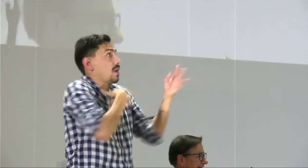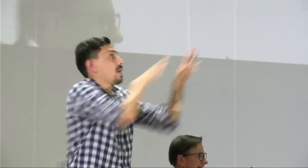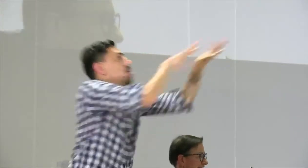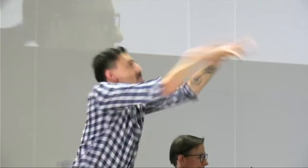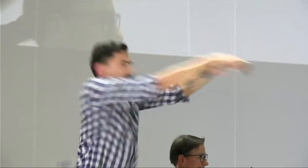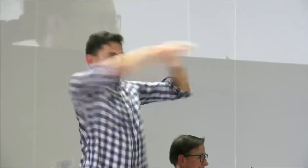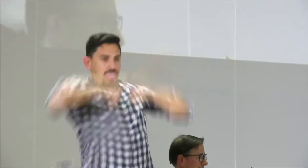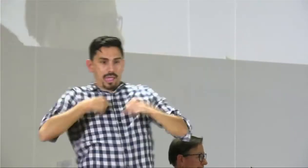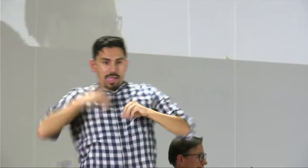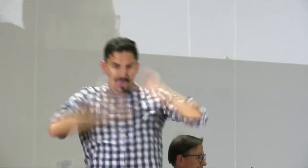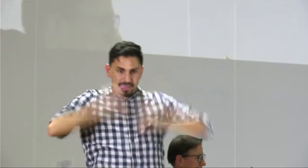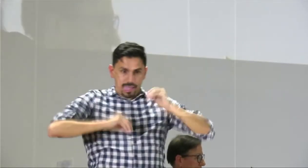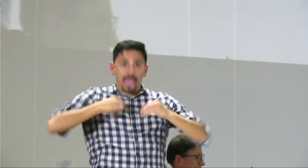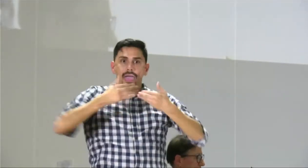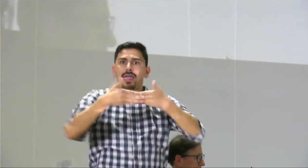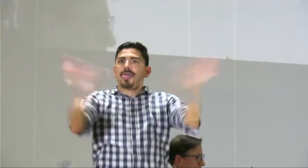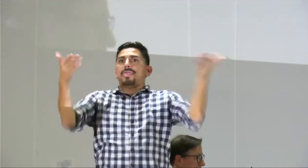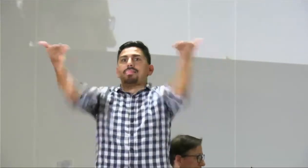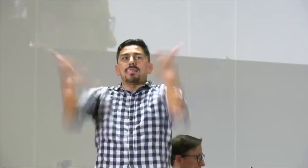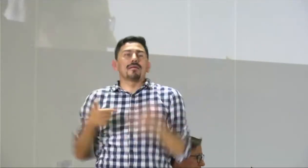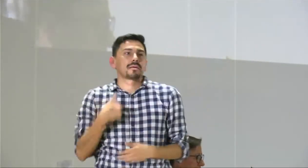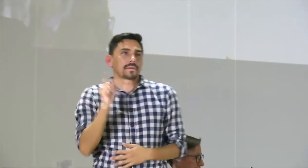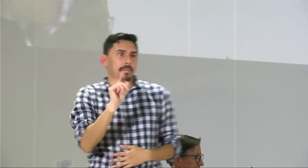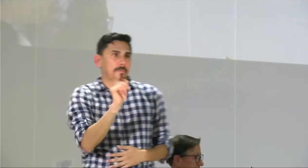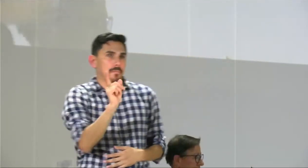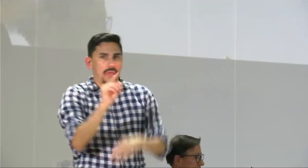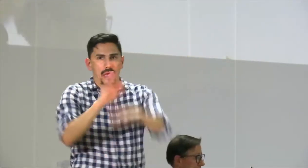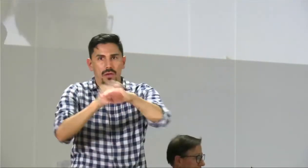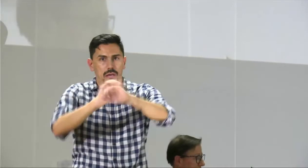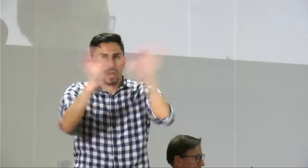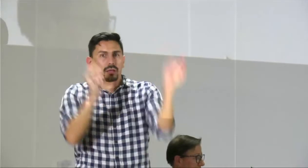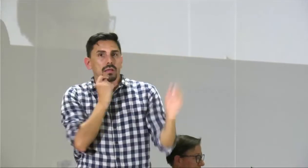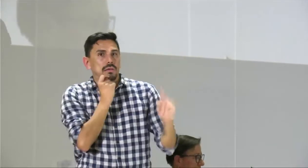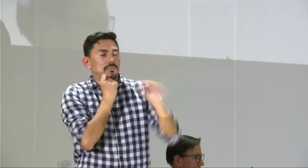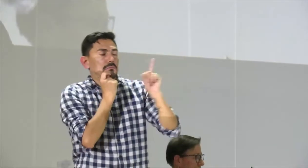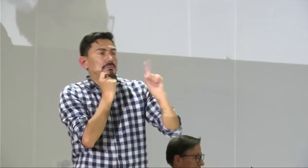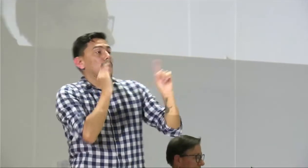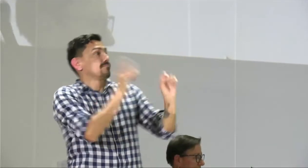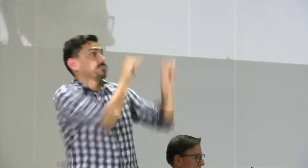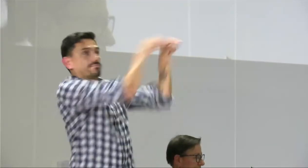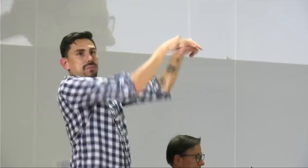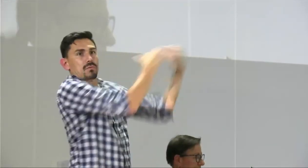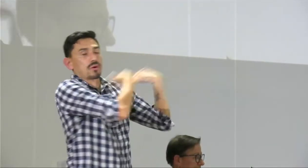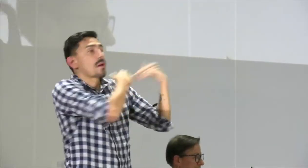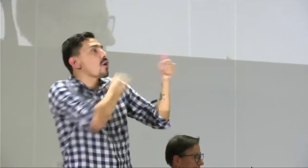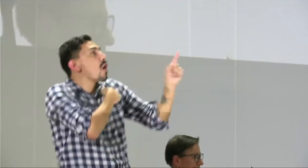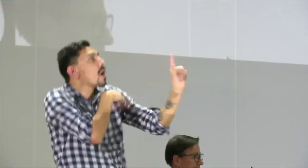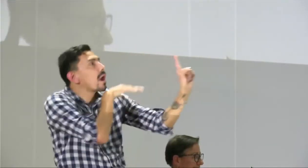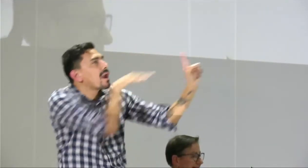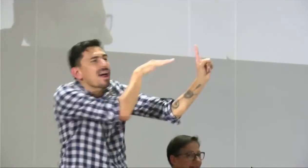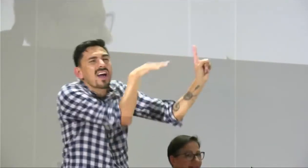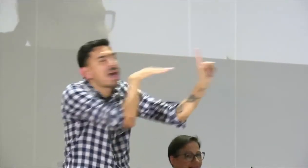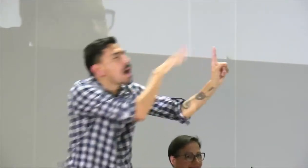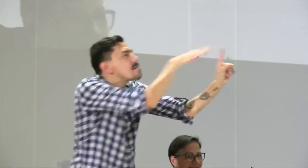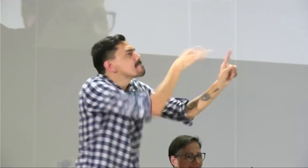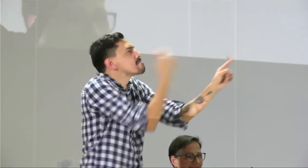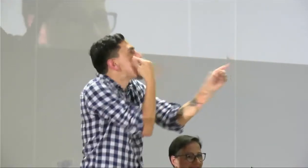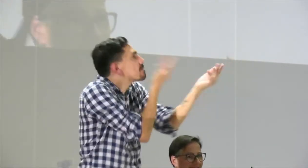unos criterios y nosotros no vamos a asumir esa responsabilidad entonces para hacer esa claridad nosotros vamos a hacer esa incidencia